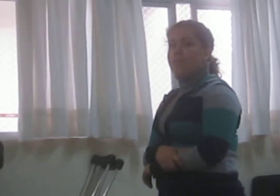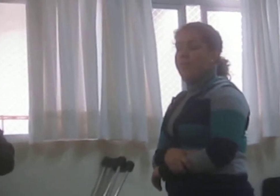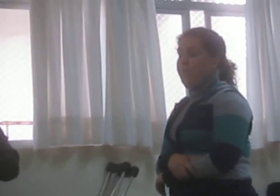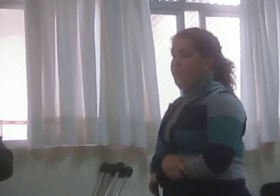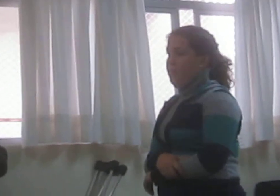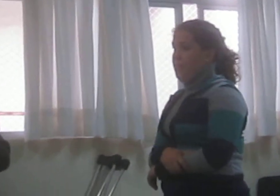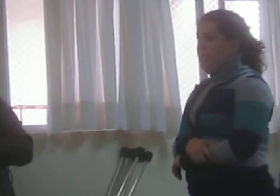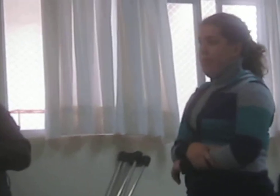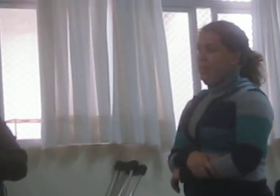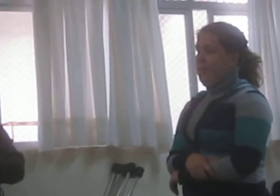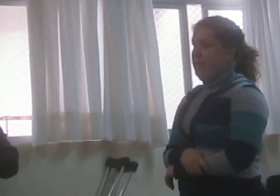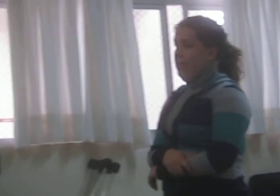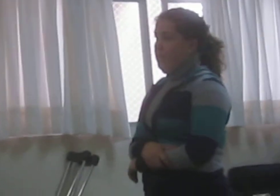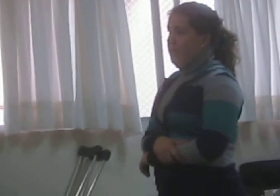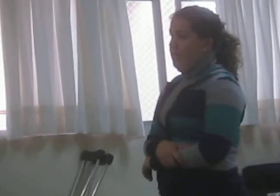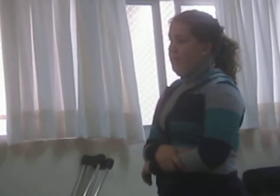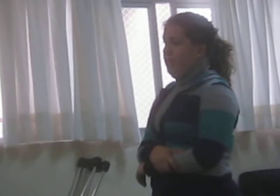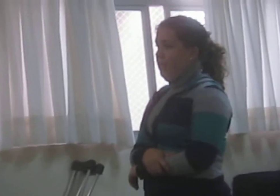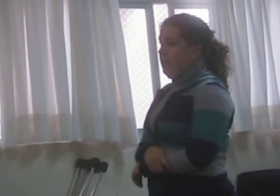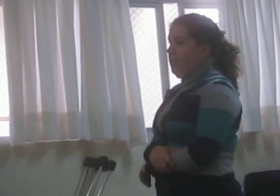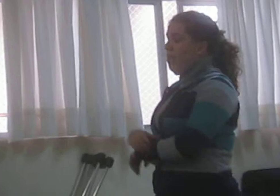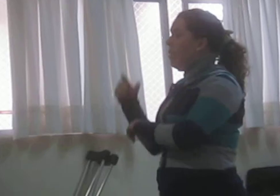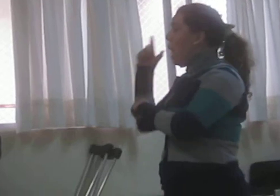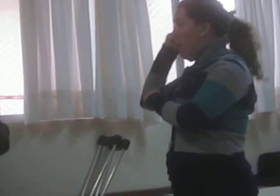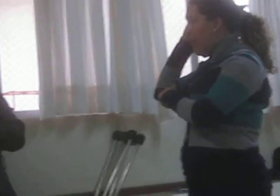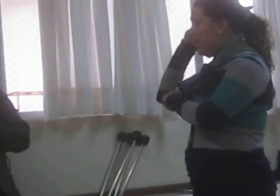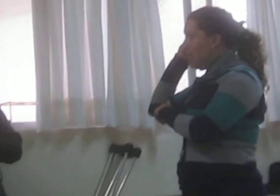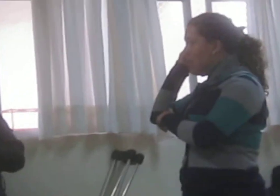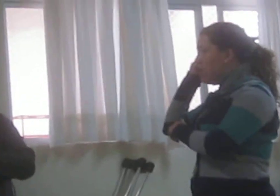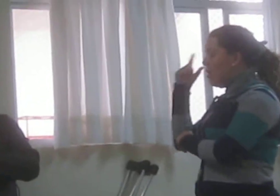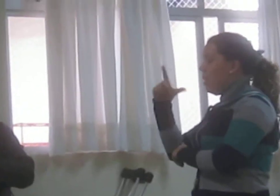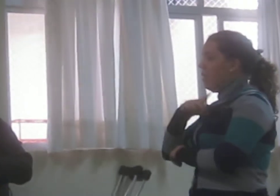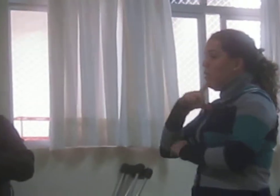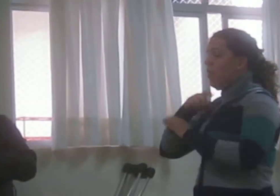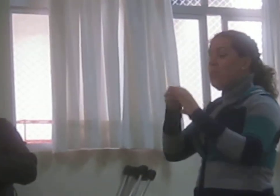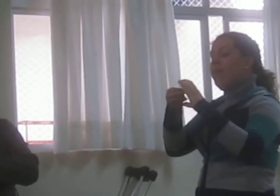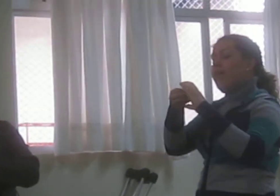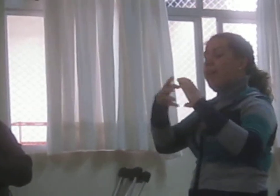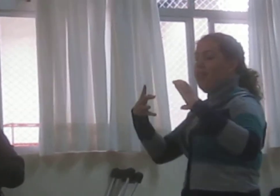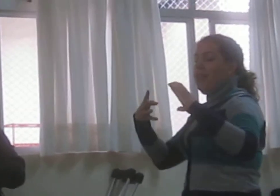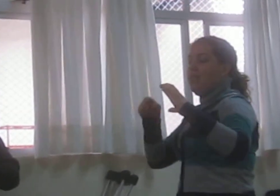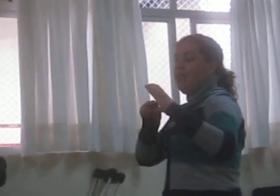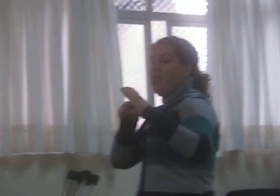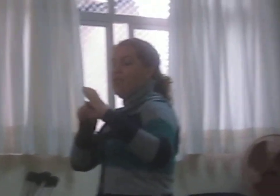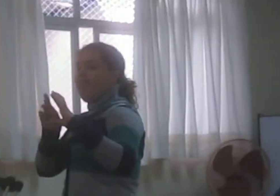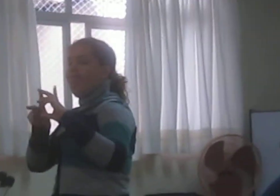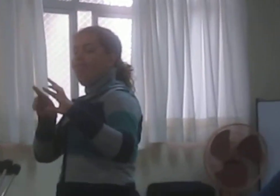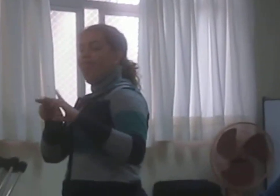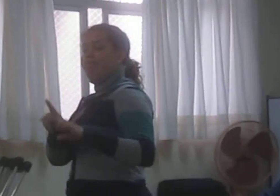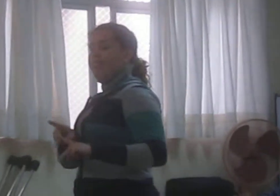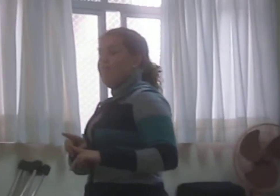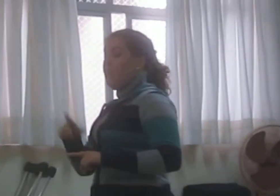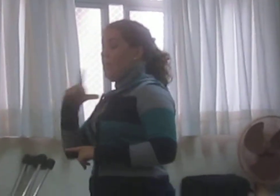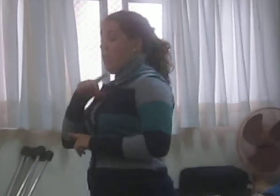Então, a Paz, ela sempre teve uma característica diferenciada. A Paz tem 45 anos,